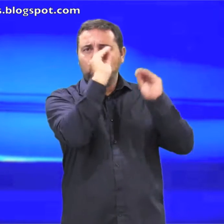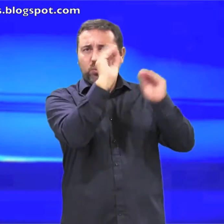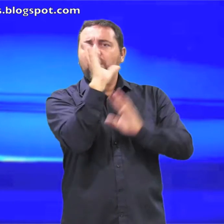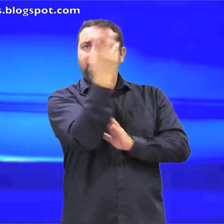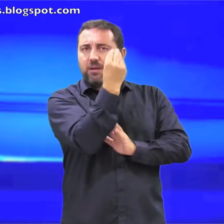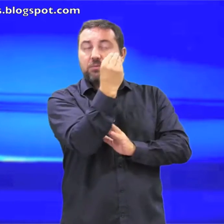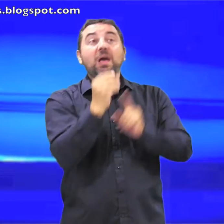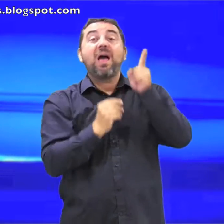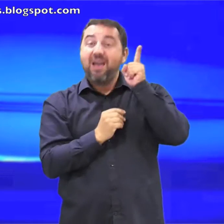celestial